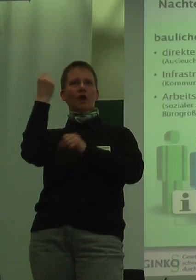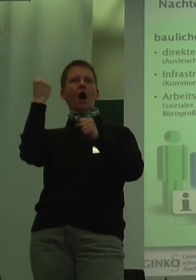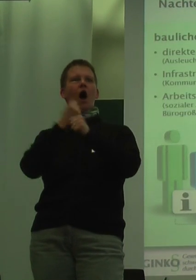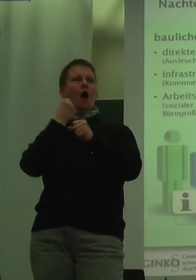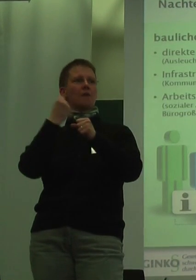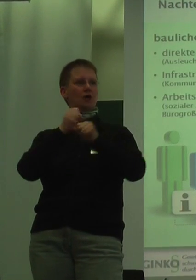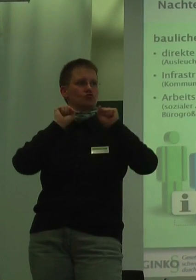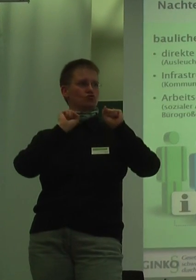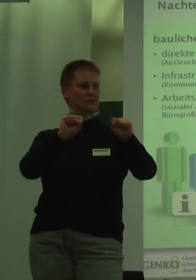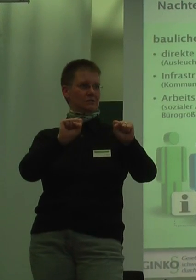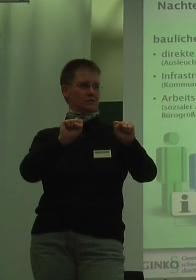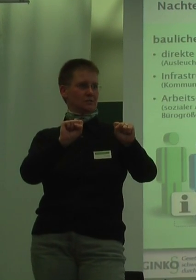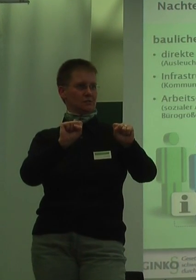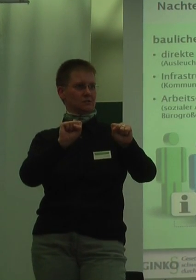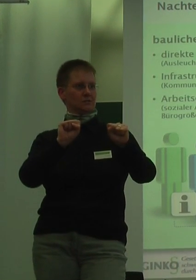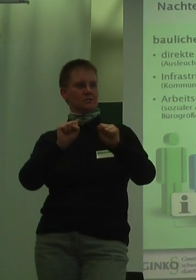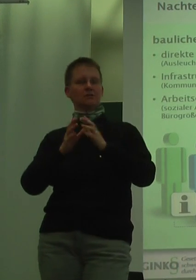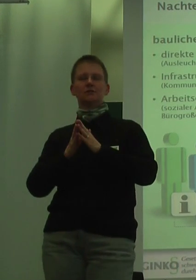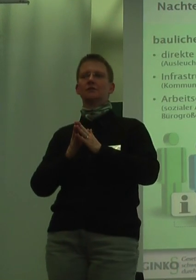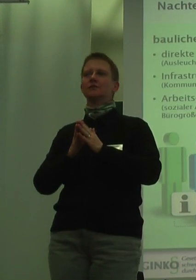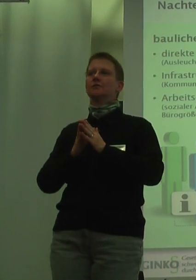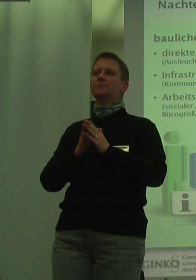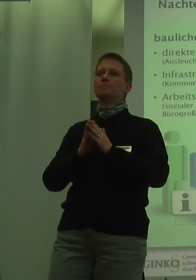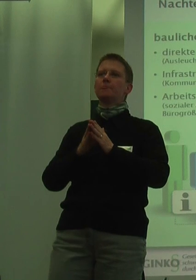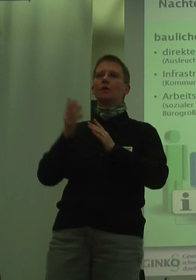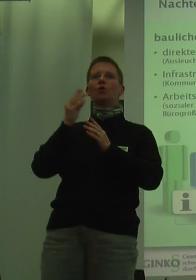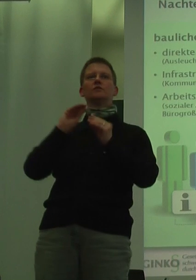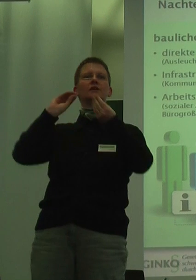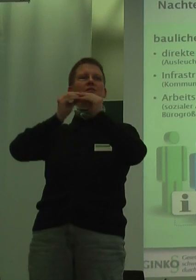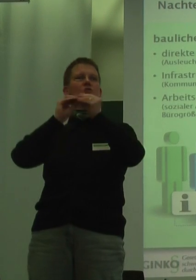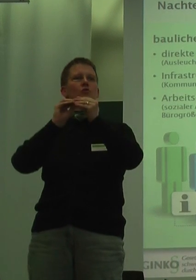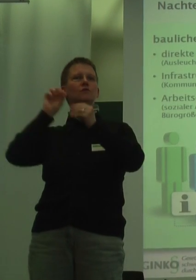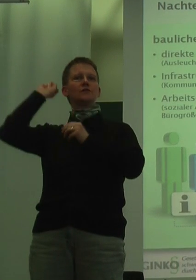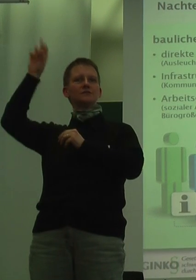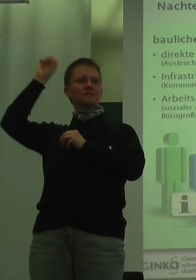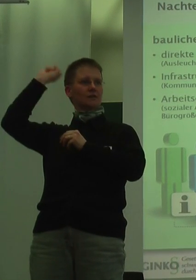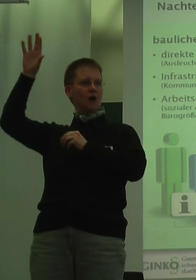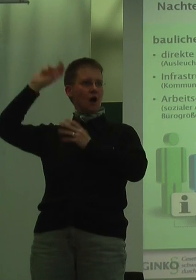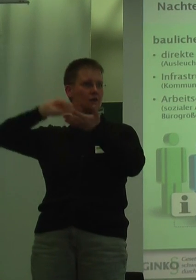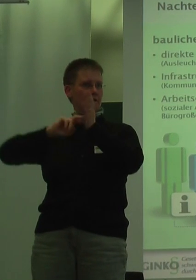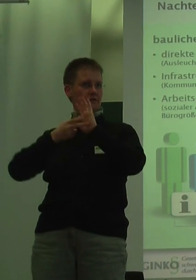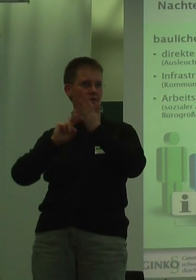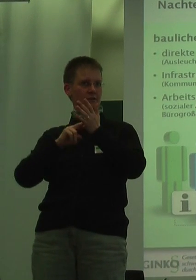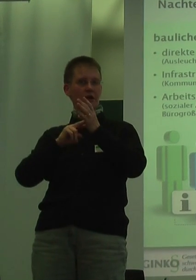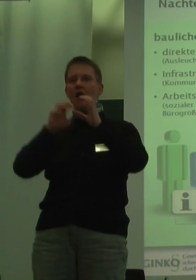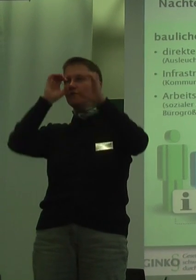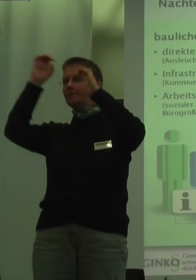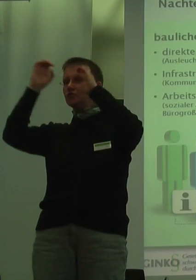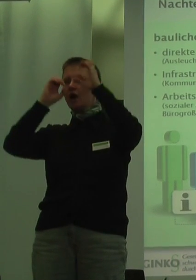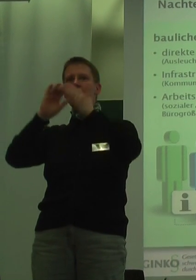und die Installation von Signalanlagen mit ISO-DM, die auch taktieren Warnsignalen.